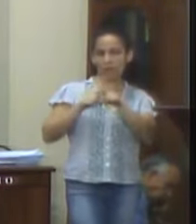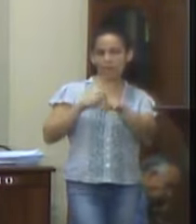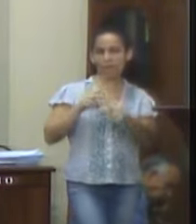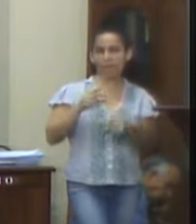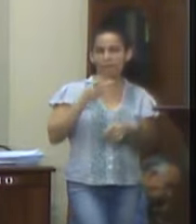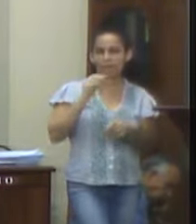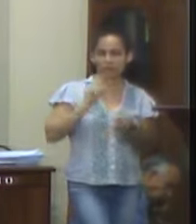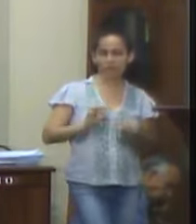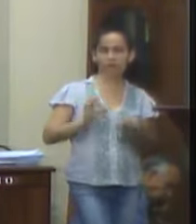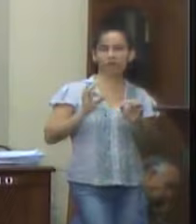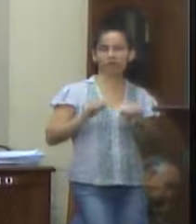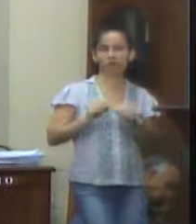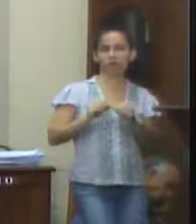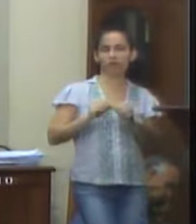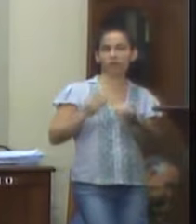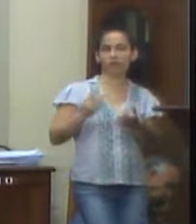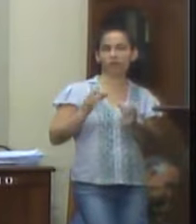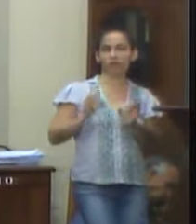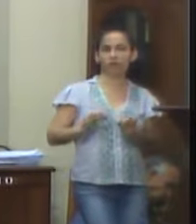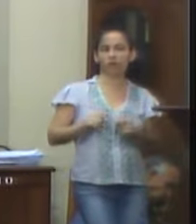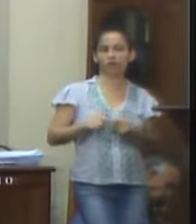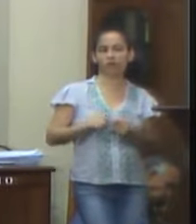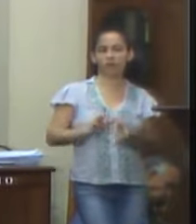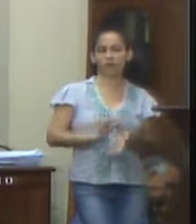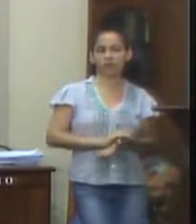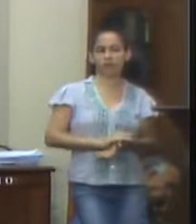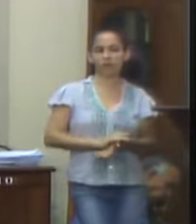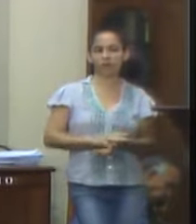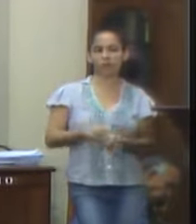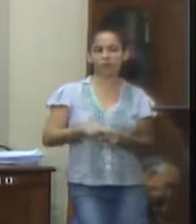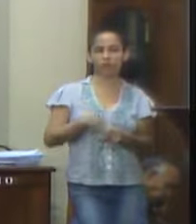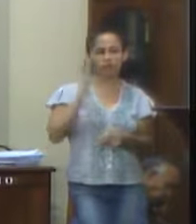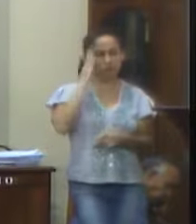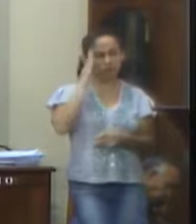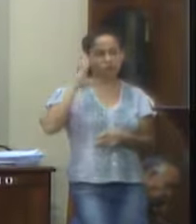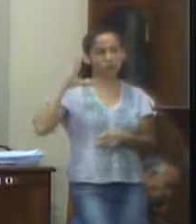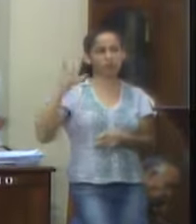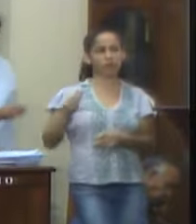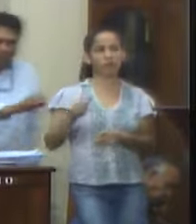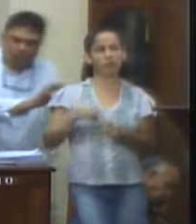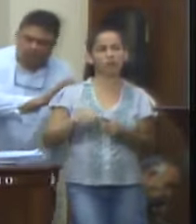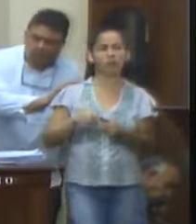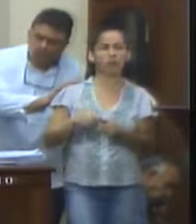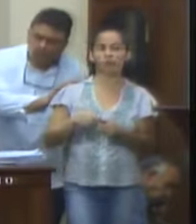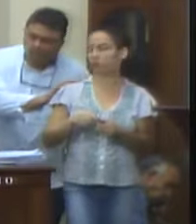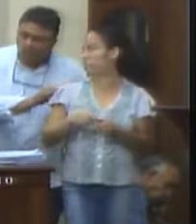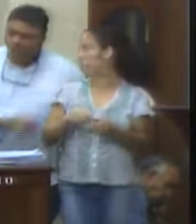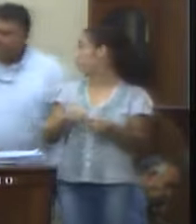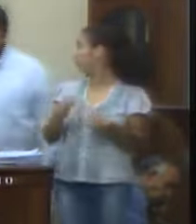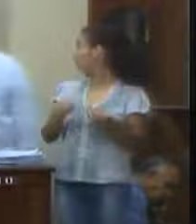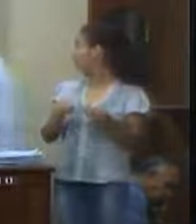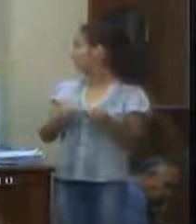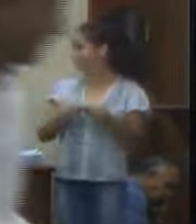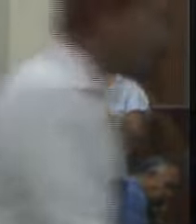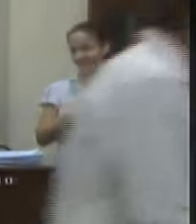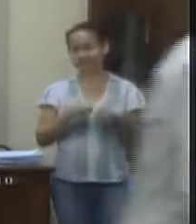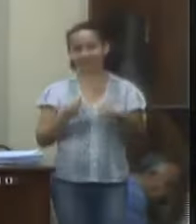possa regularizar e ajustar sua conduta nos gestões legais. É sabido por todos que um dos princípios basilares do direito